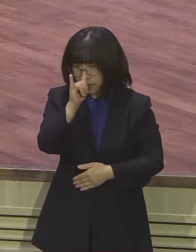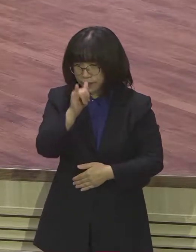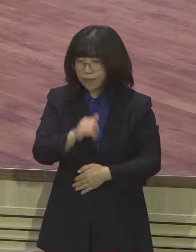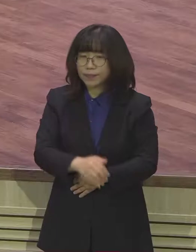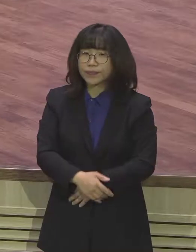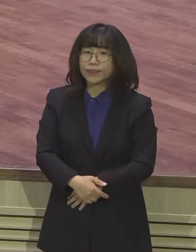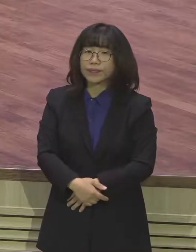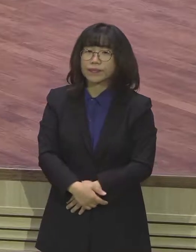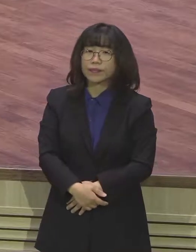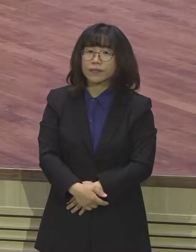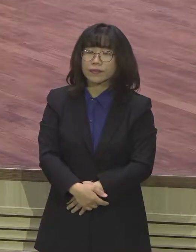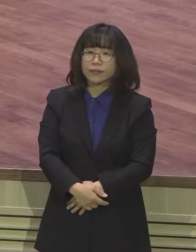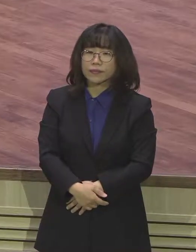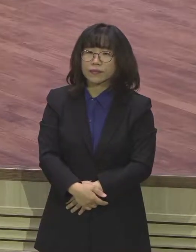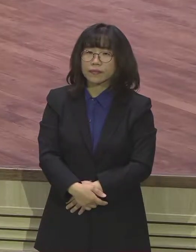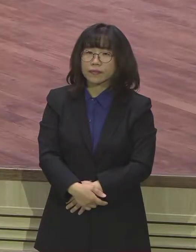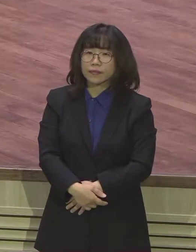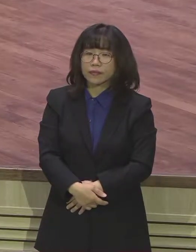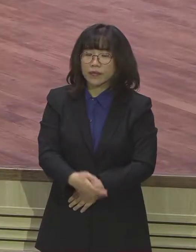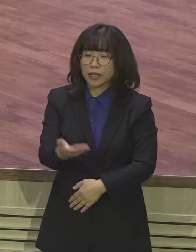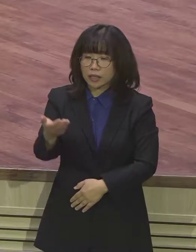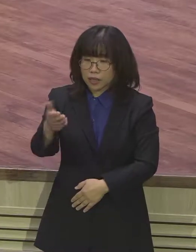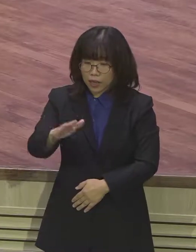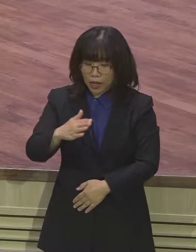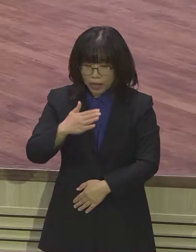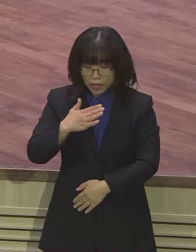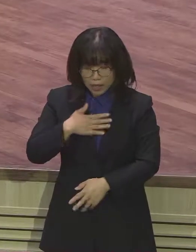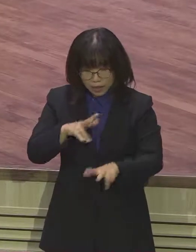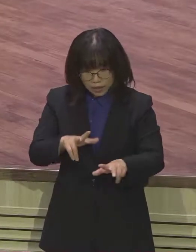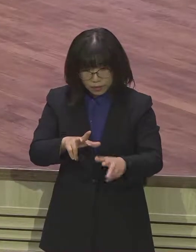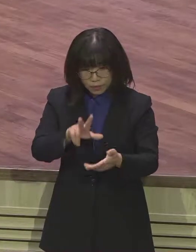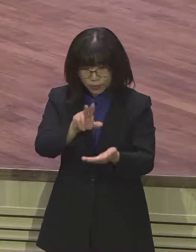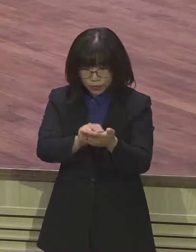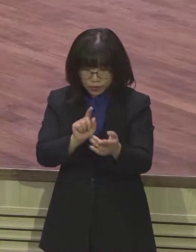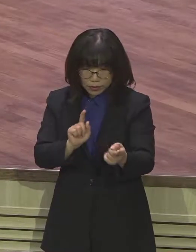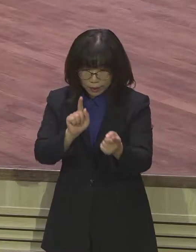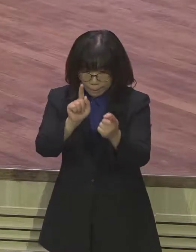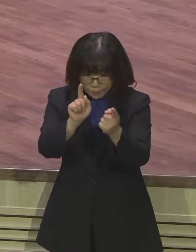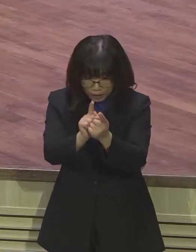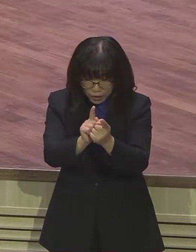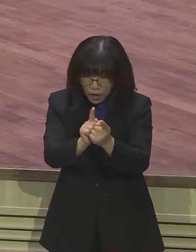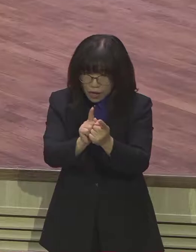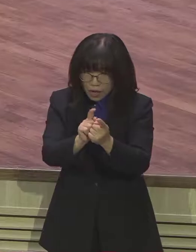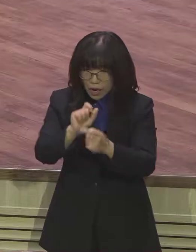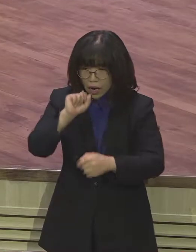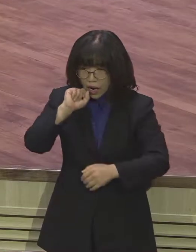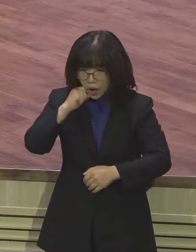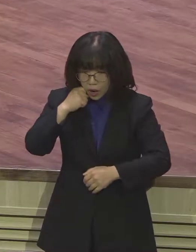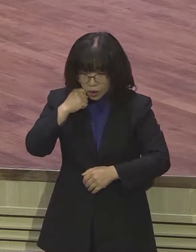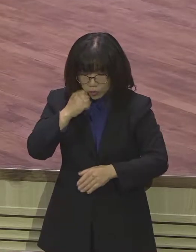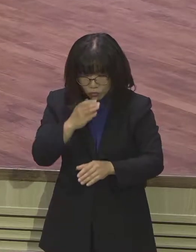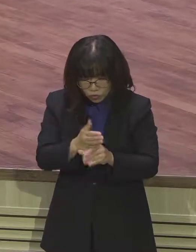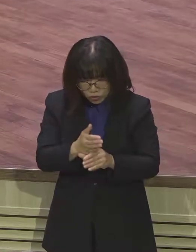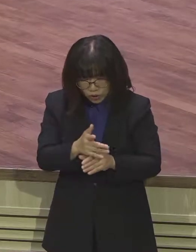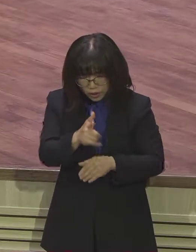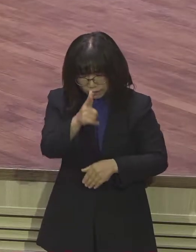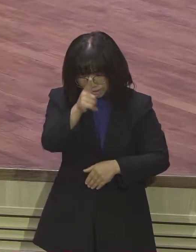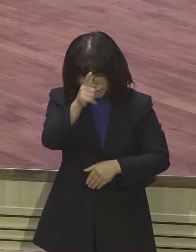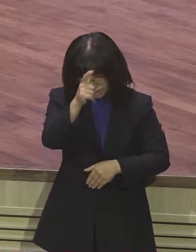그런데 중요한 것이 무엇이냐 내가 지금 붕괴 직전이다 그럼 어떻게 해야 되겠죠 고집부리다가는 더 큰 대형사고로